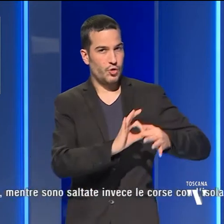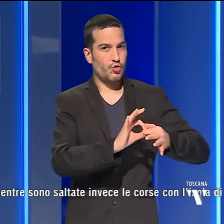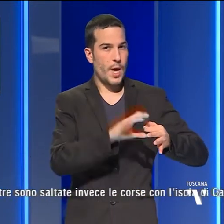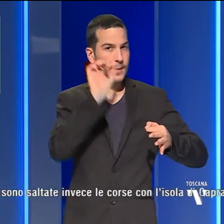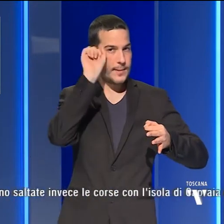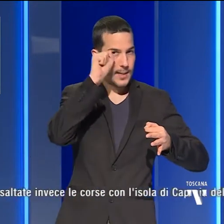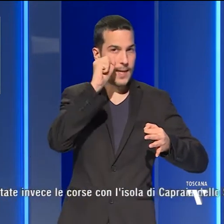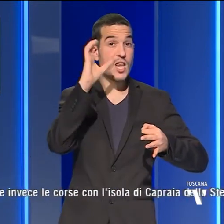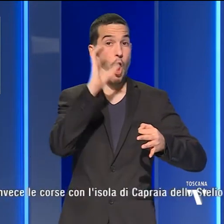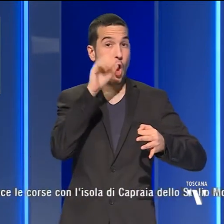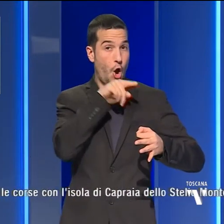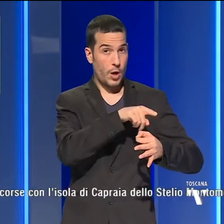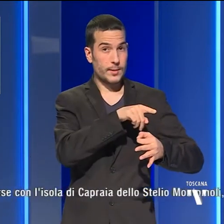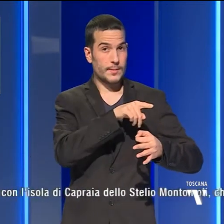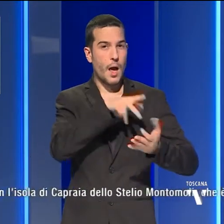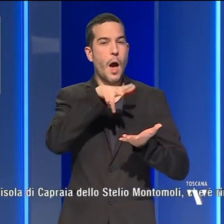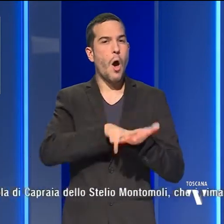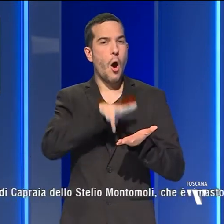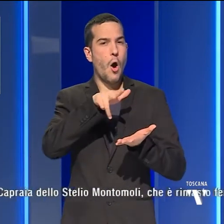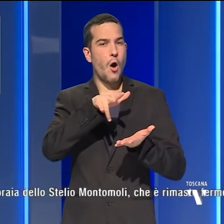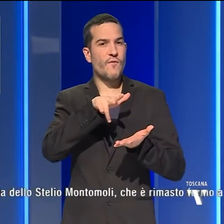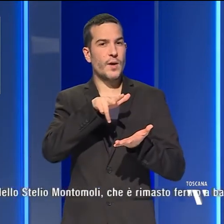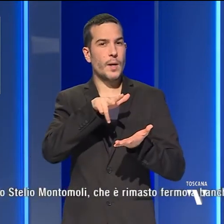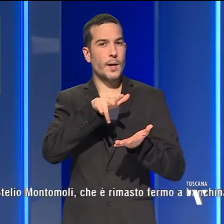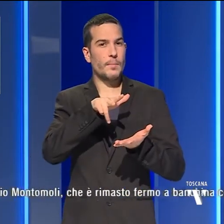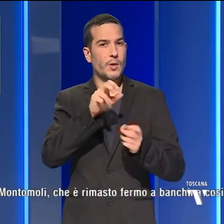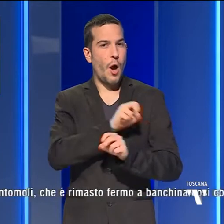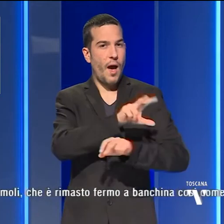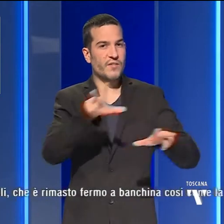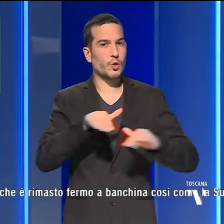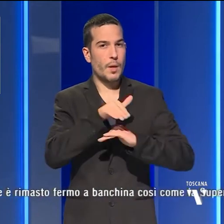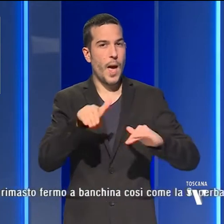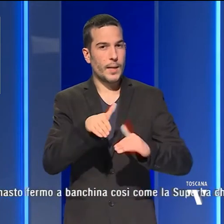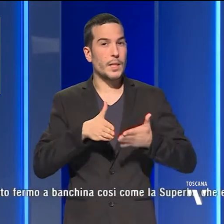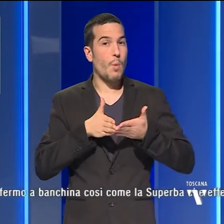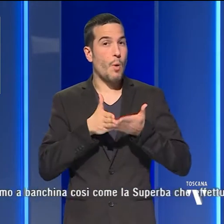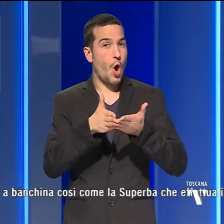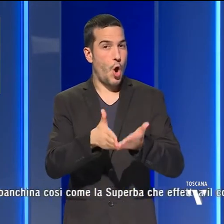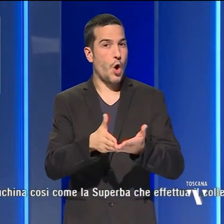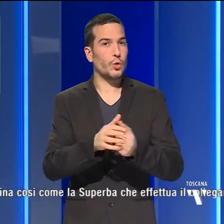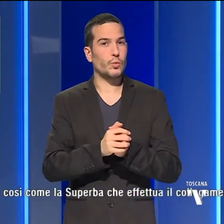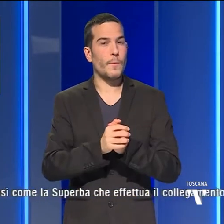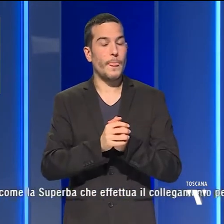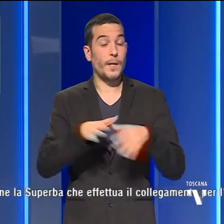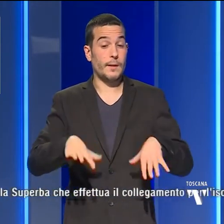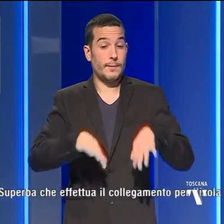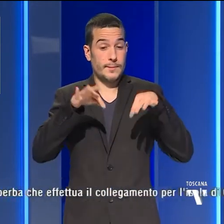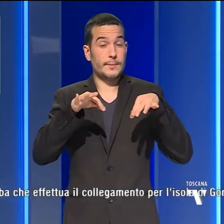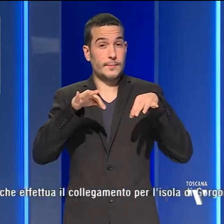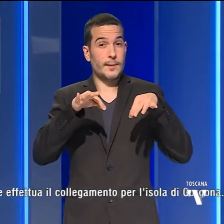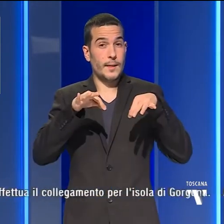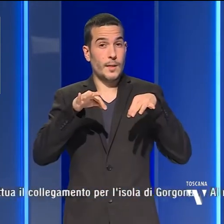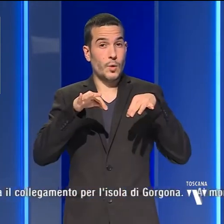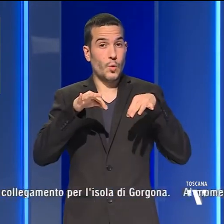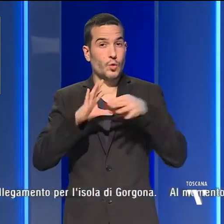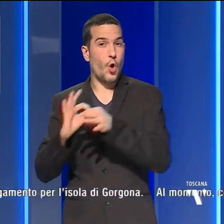Corsica come confermano dall'avvisatore marittimo del porto mentre sono saltate invece le corse con